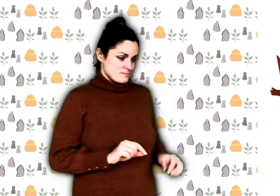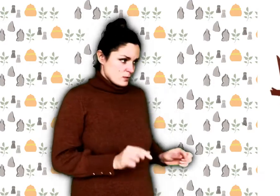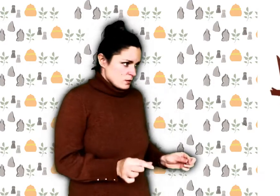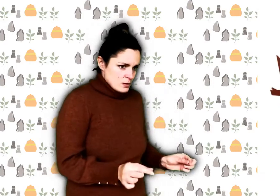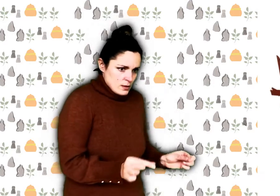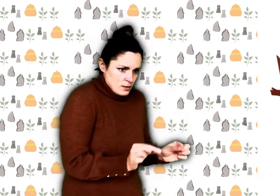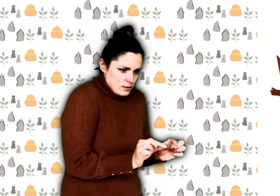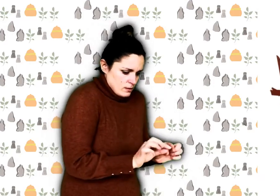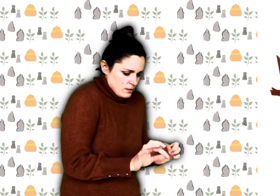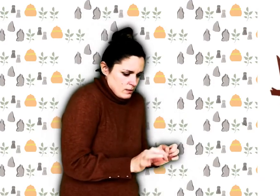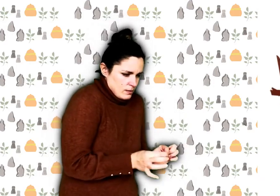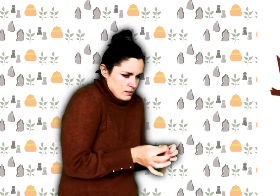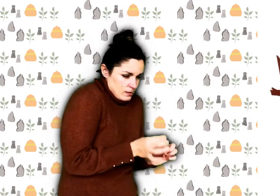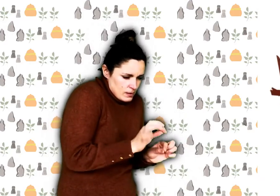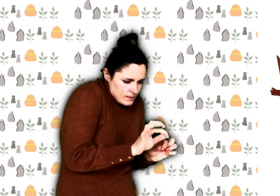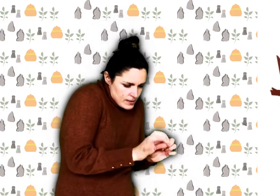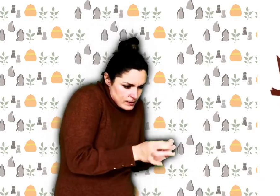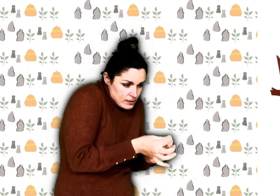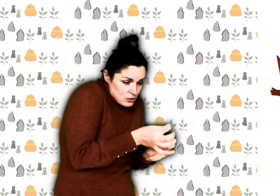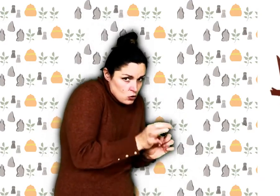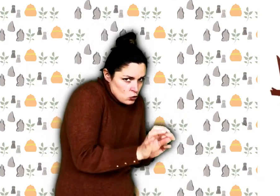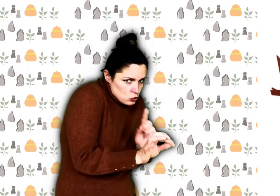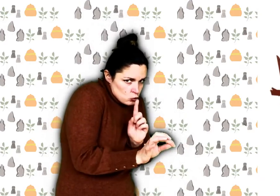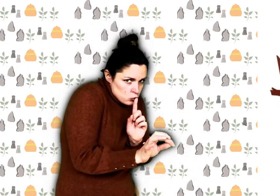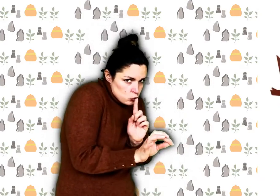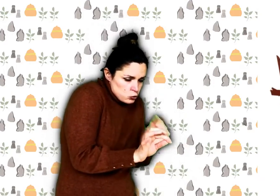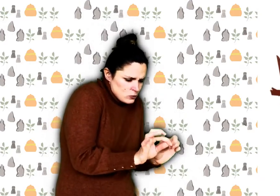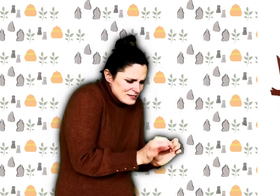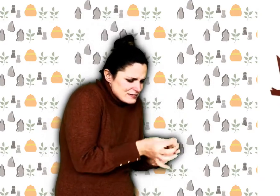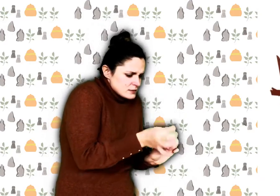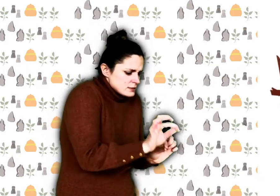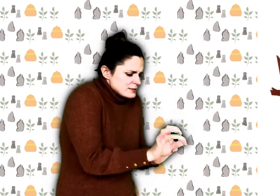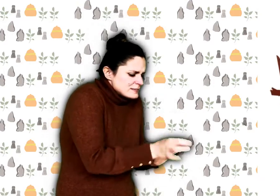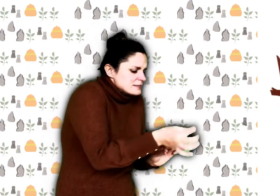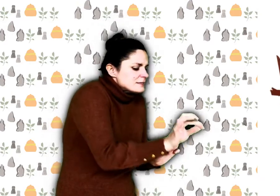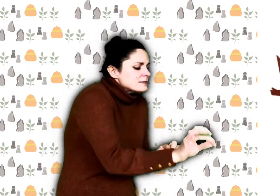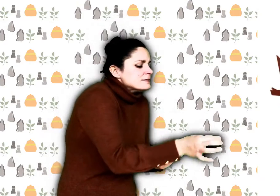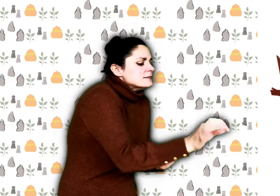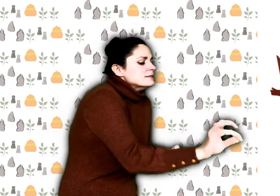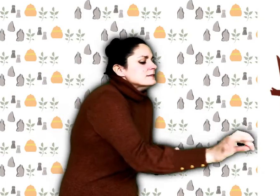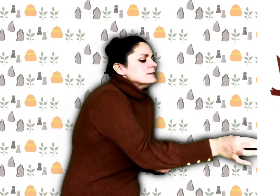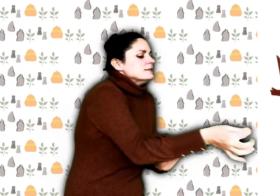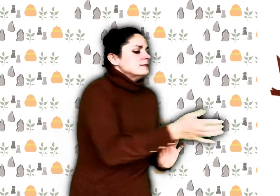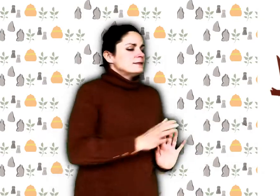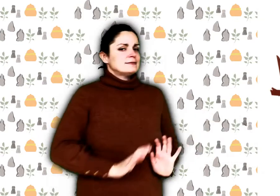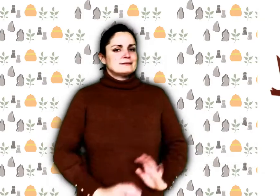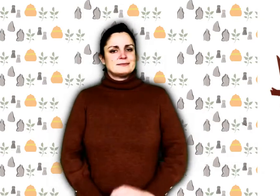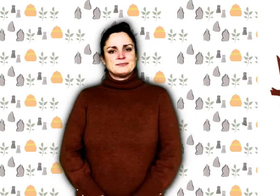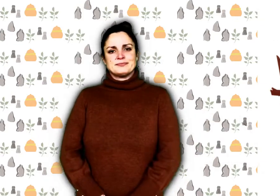Puis grand-mère cousille minutieusement le ventre du loup.